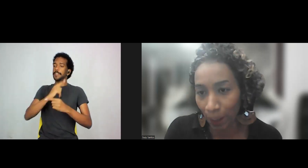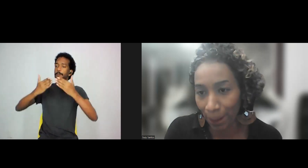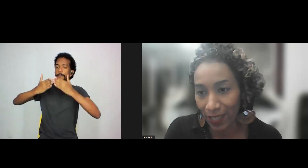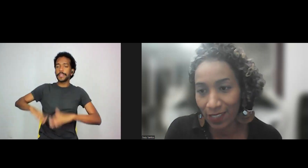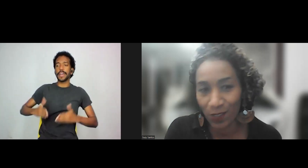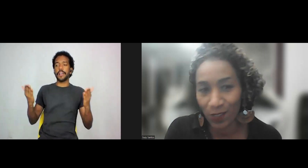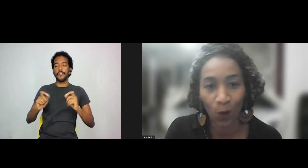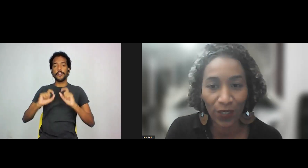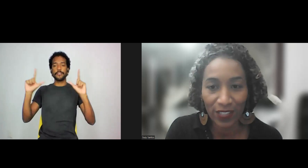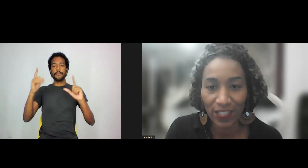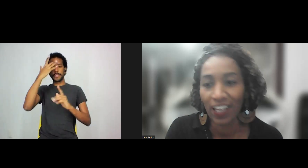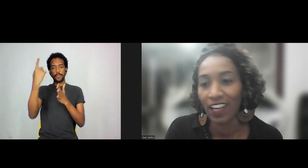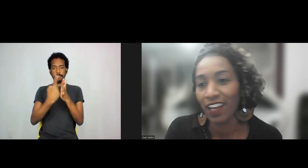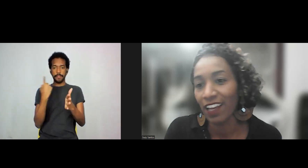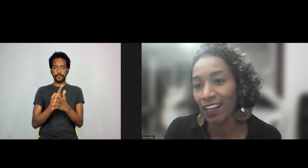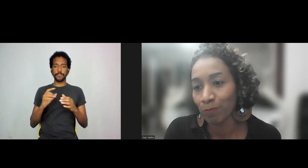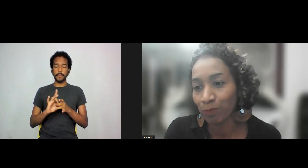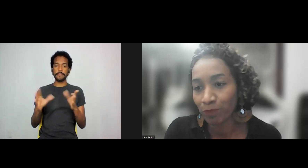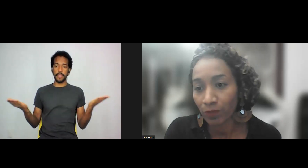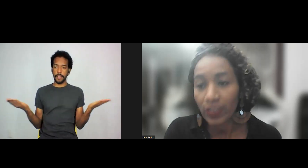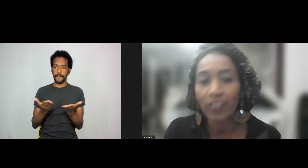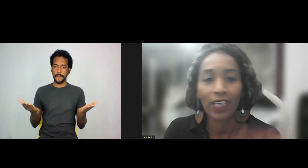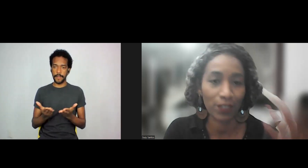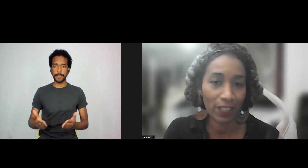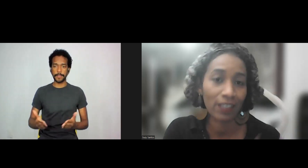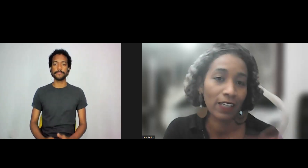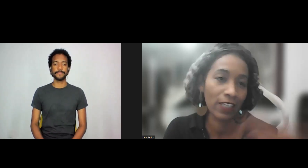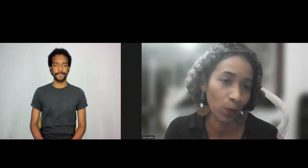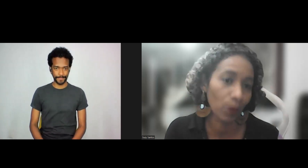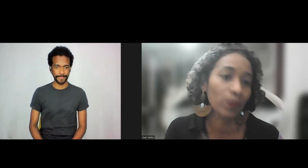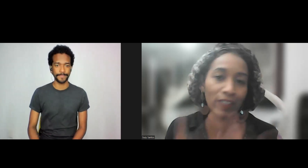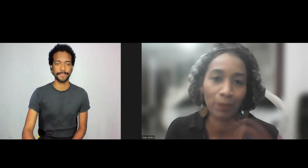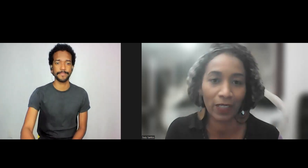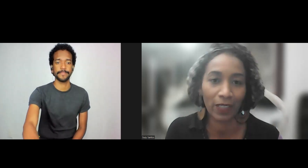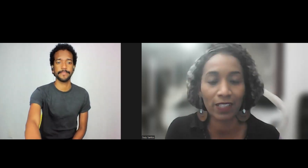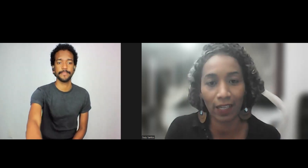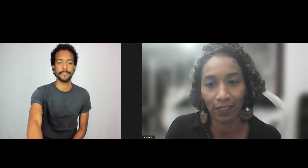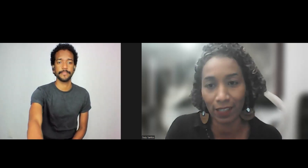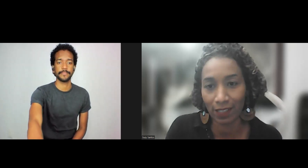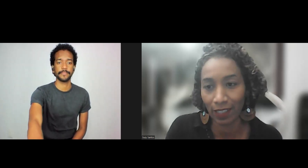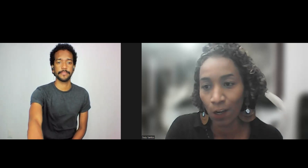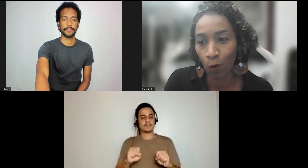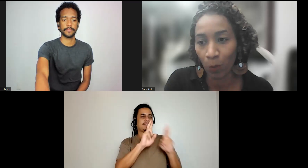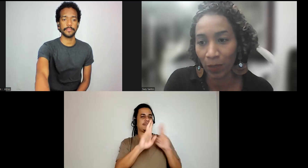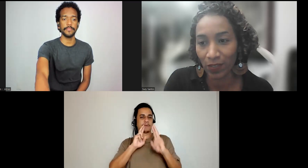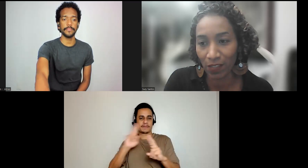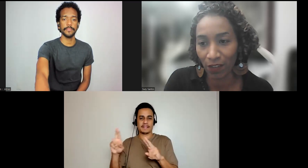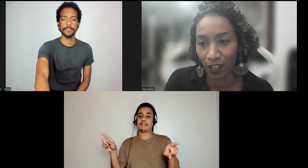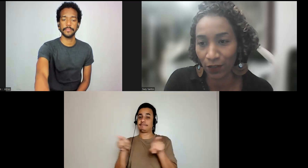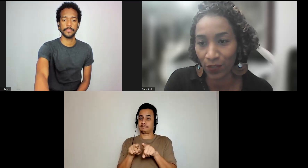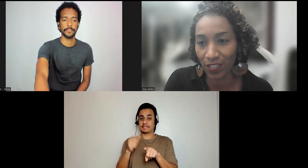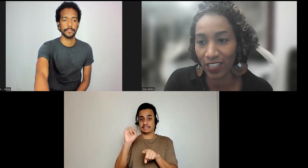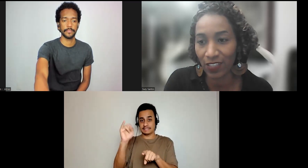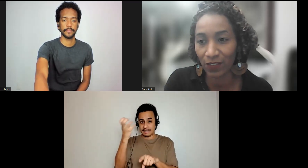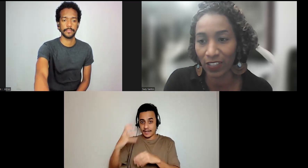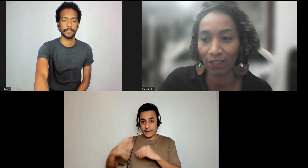aqui agora para as questões que aí vocês respondem também se quiserem trazer complementos à